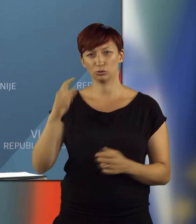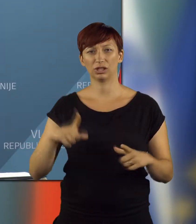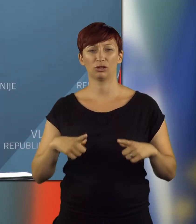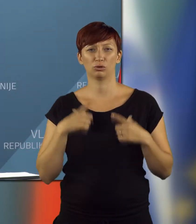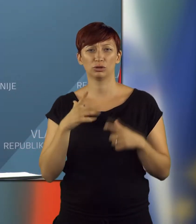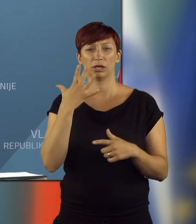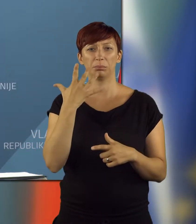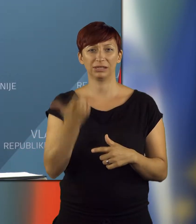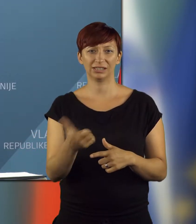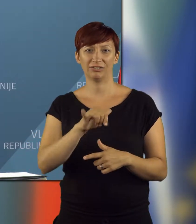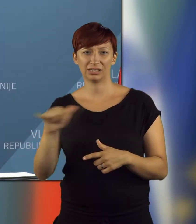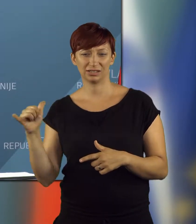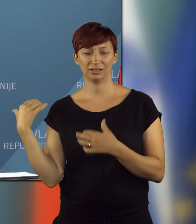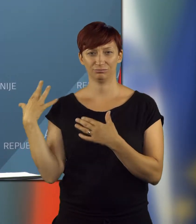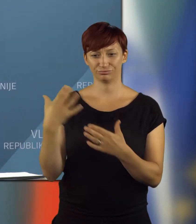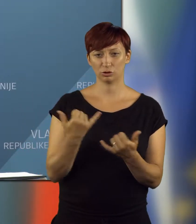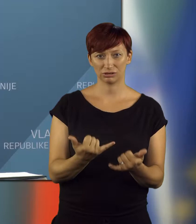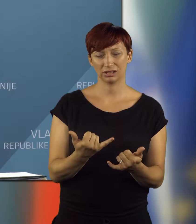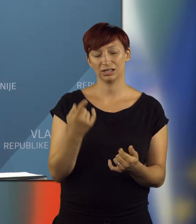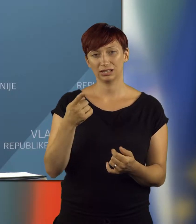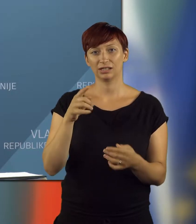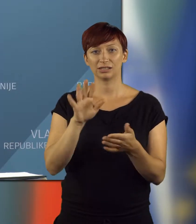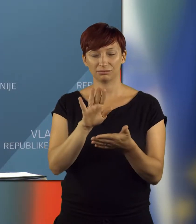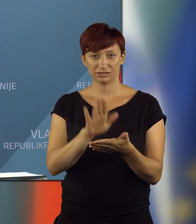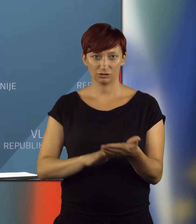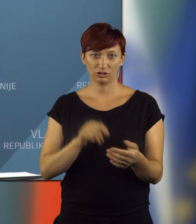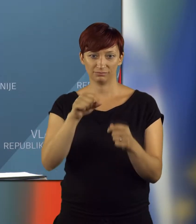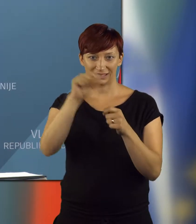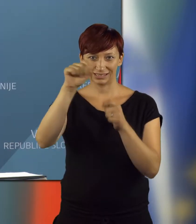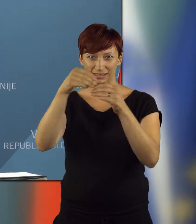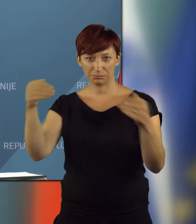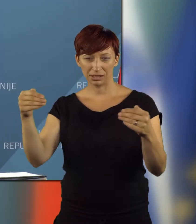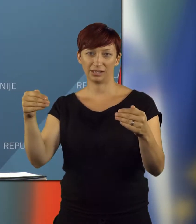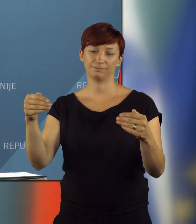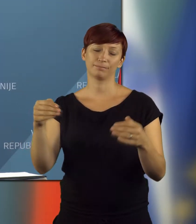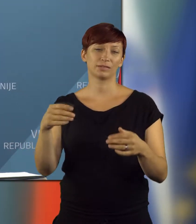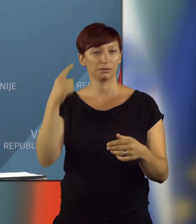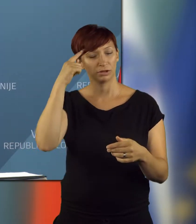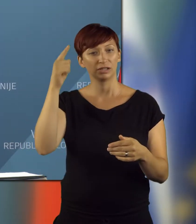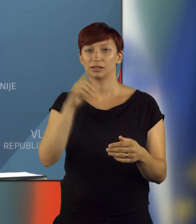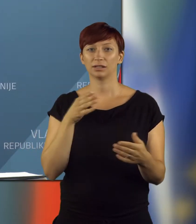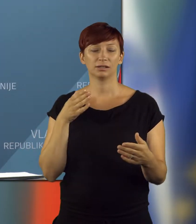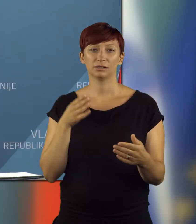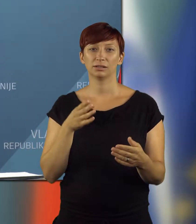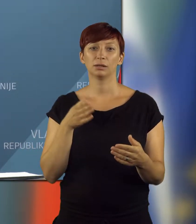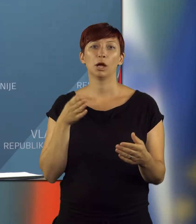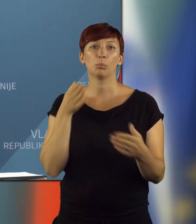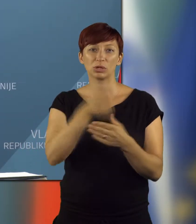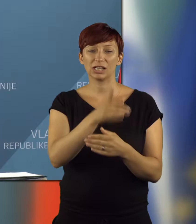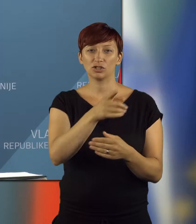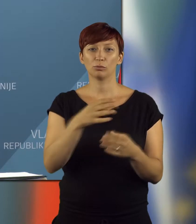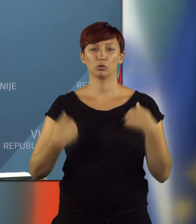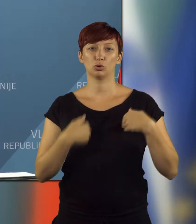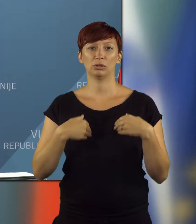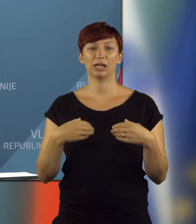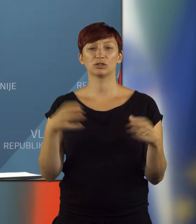ljudje doživljali 25 let in s tem, ko se zariša meja, se moramo zavedati, da neposredno posežemo v